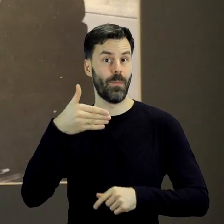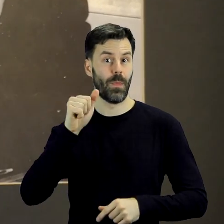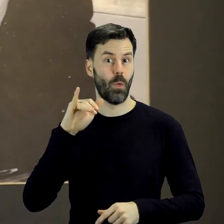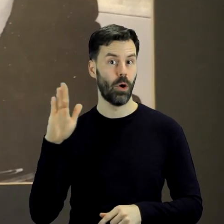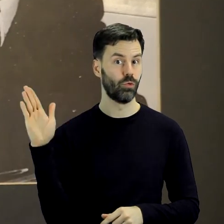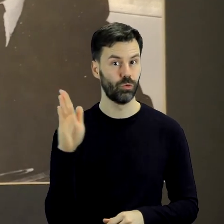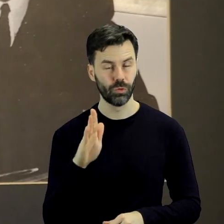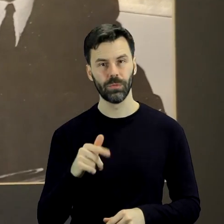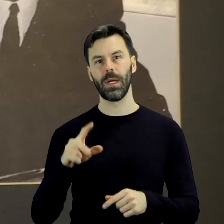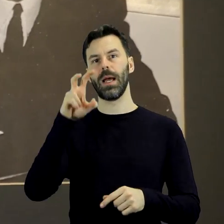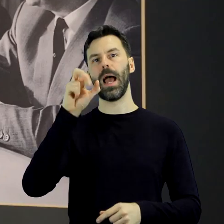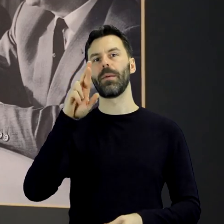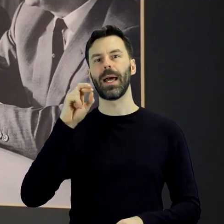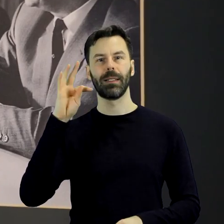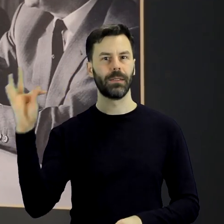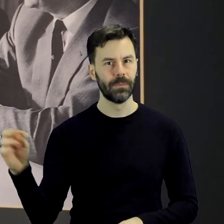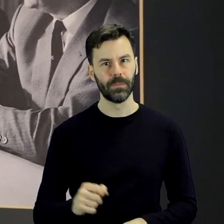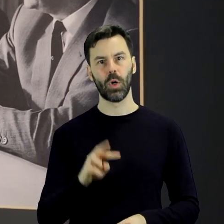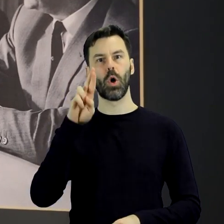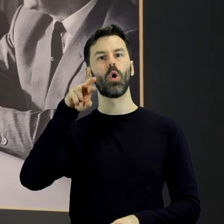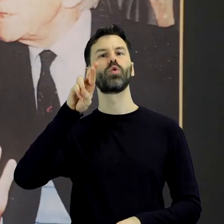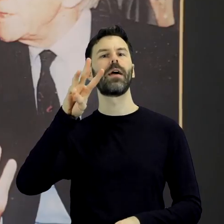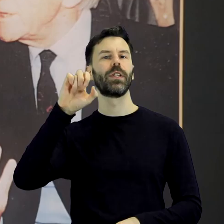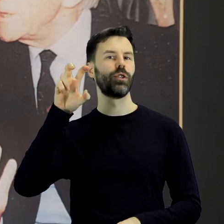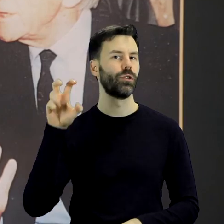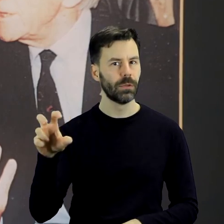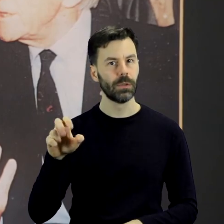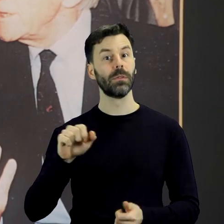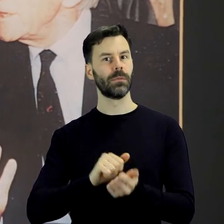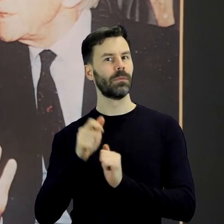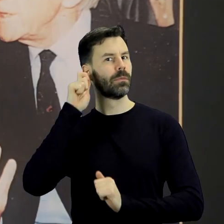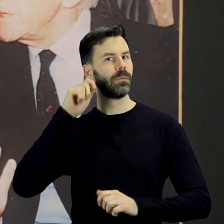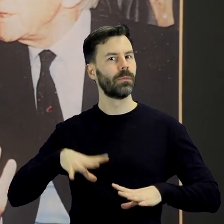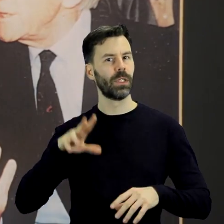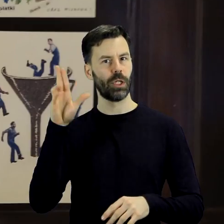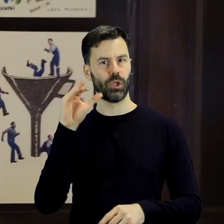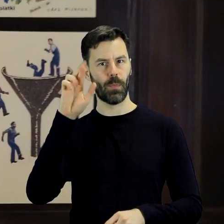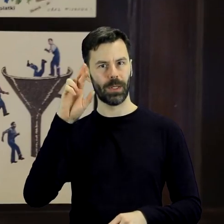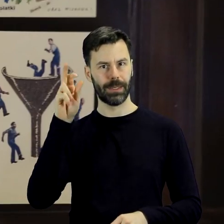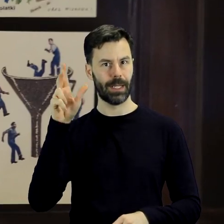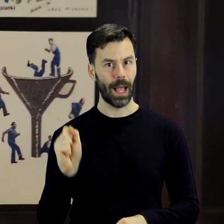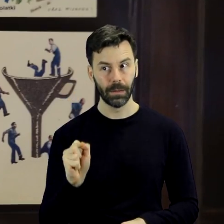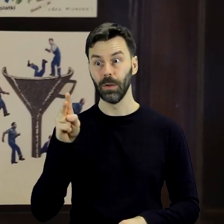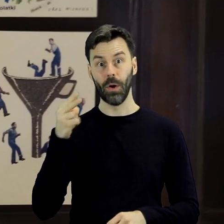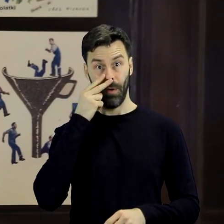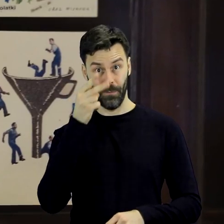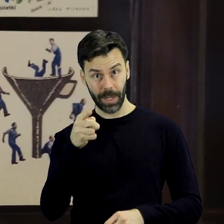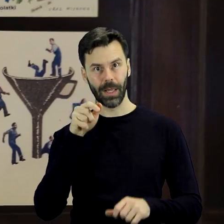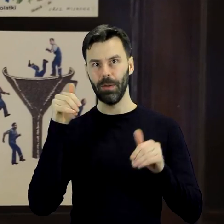Zbigniewem Herbertem, Tadeuszem Różewiczem czy Wisławą Szymborską. Na wystawie można obejrzeć jej humorystyczne